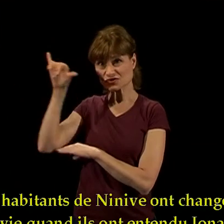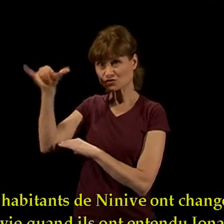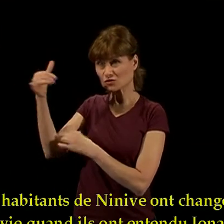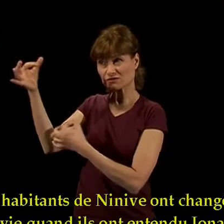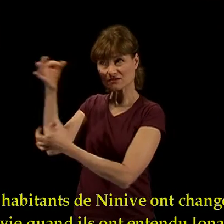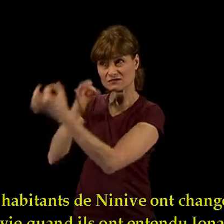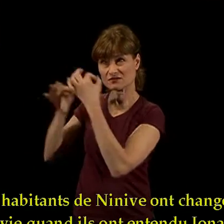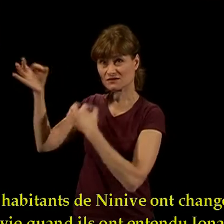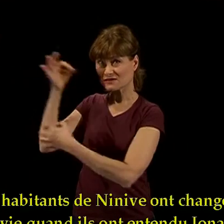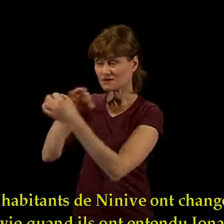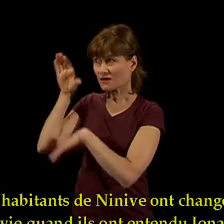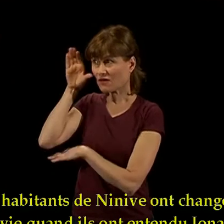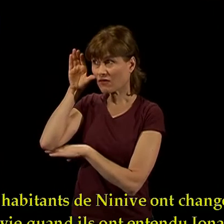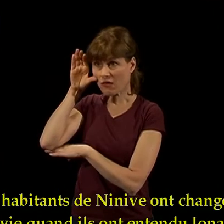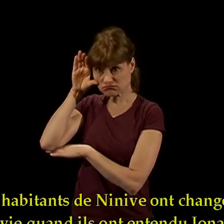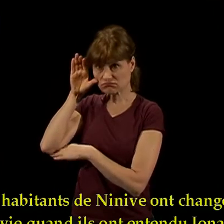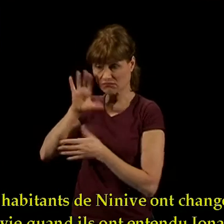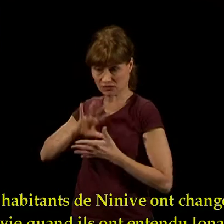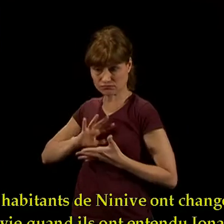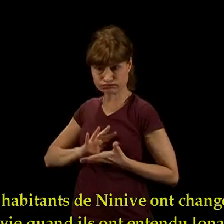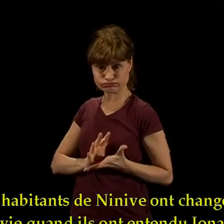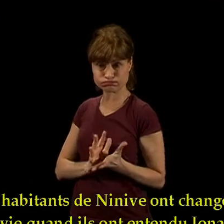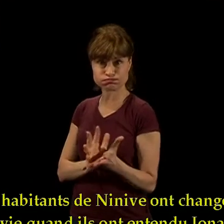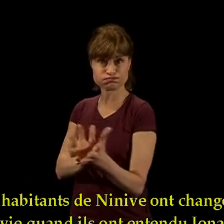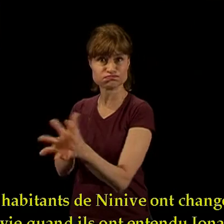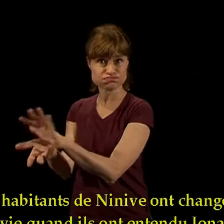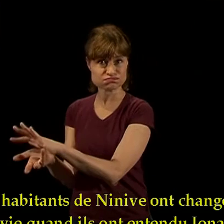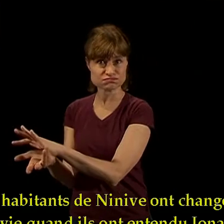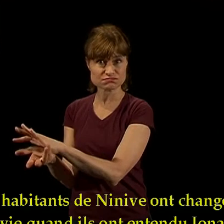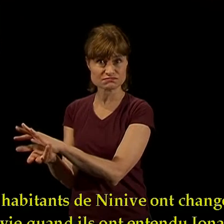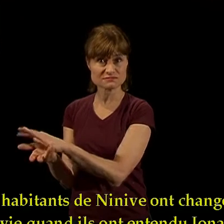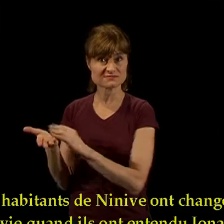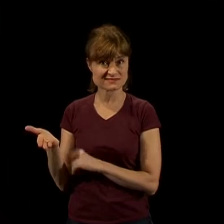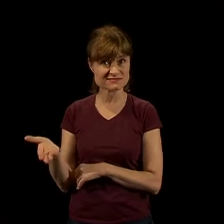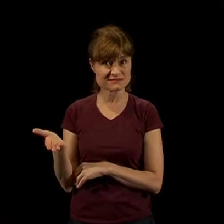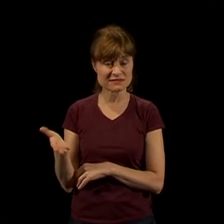Les habitants de Ninive ont changé leur vie quand ils ont entendu Jonas.